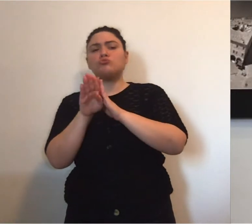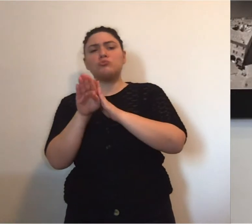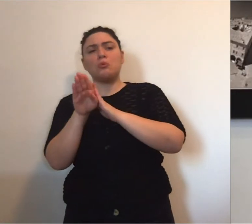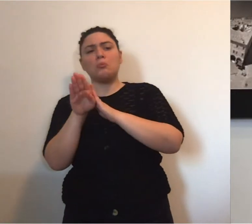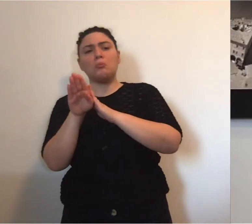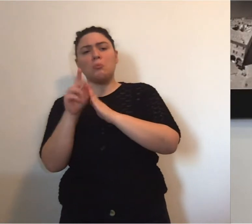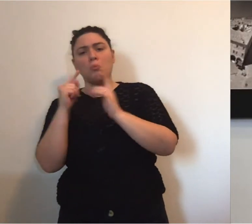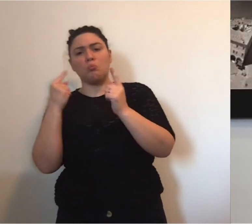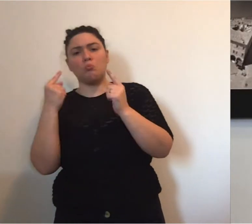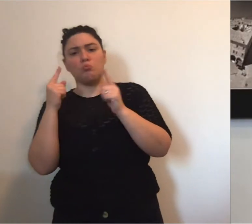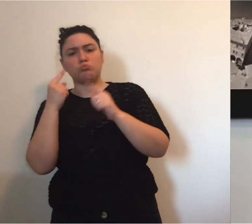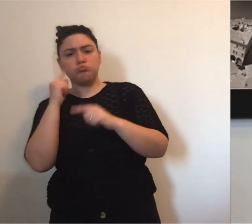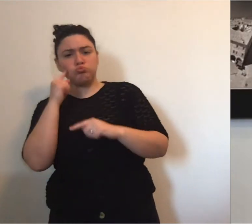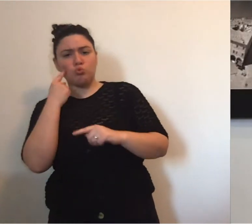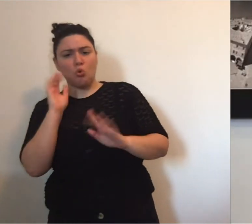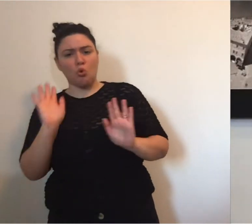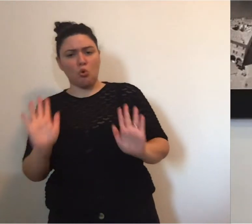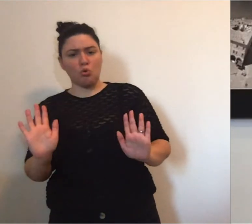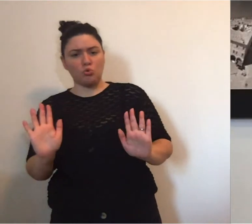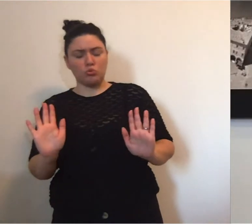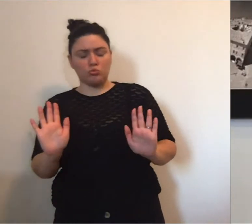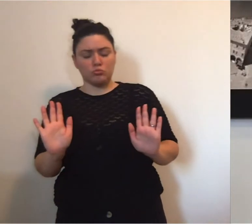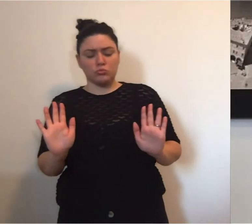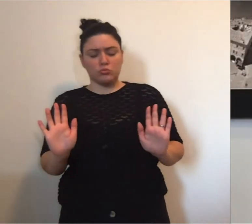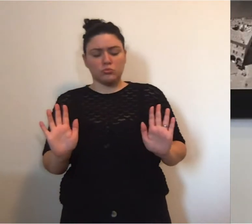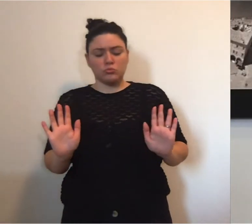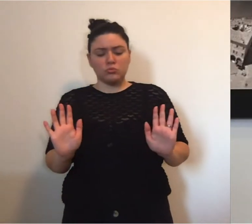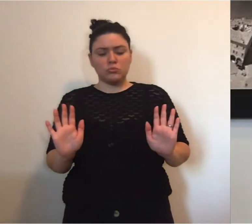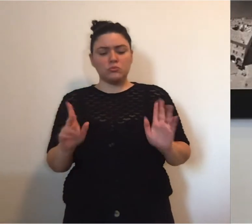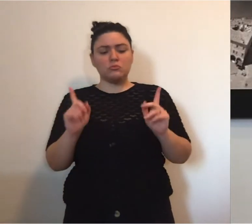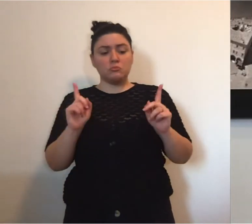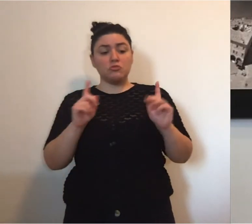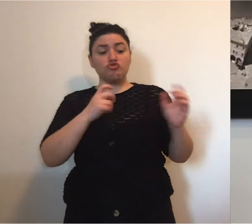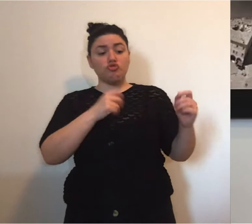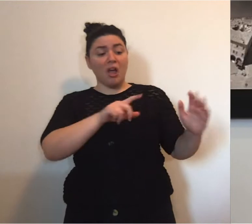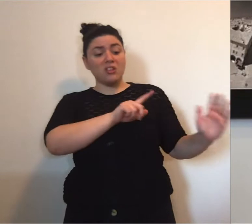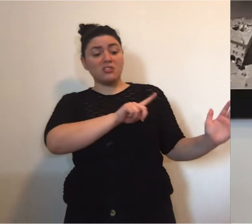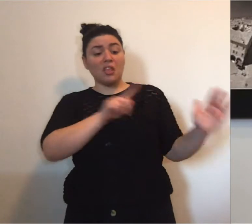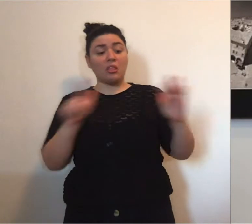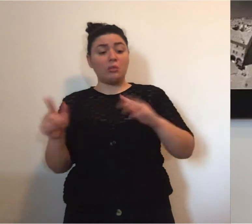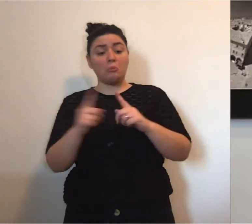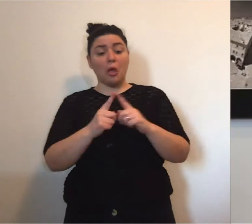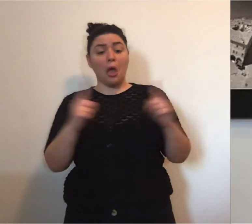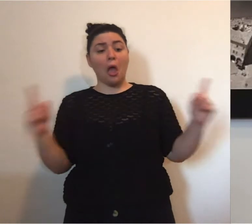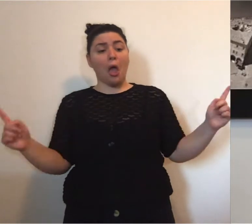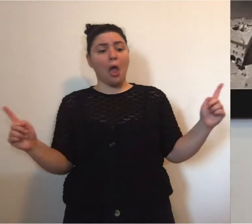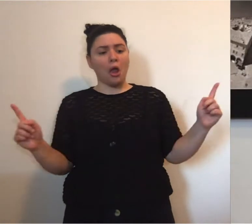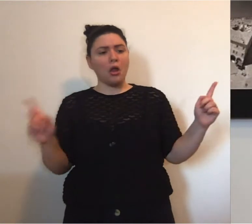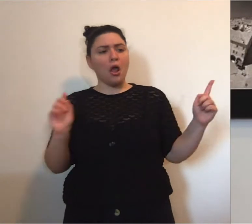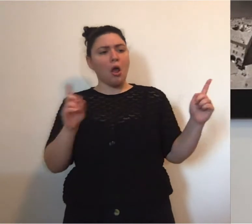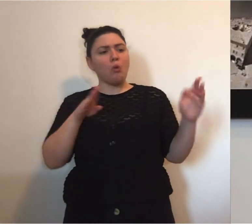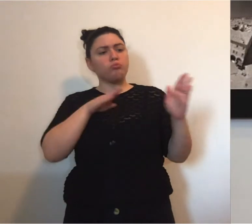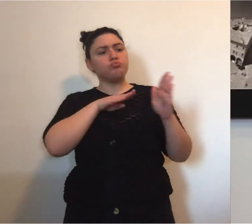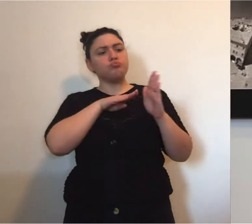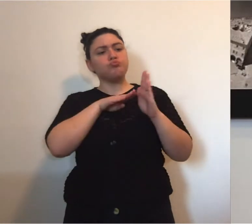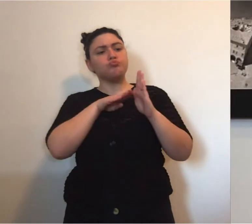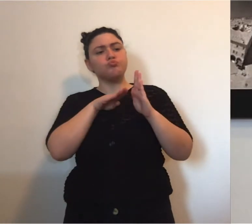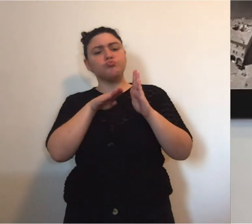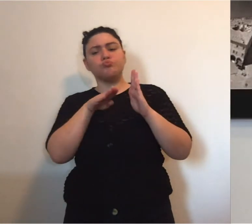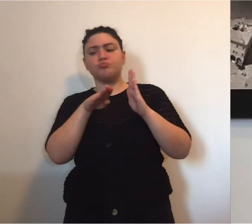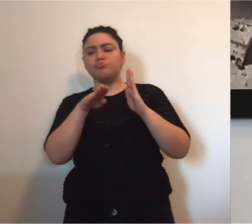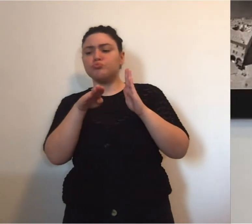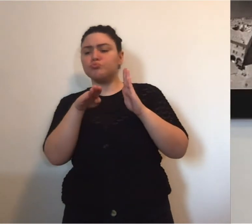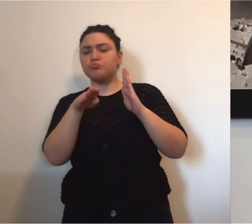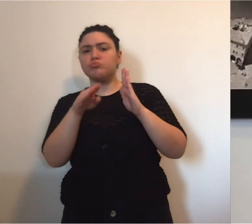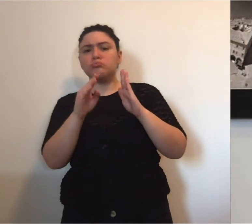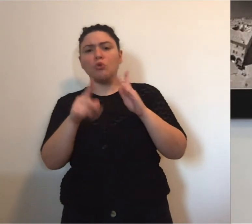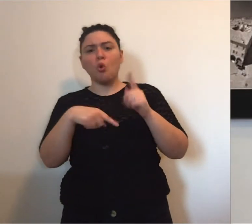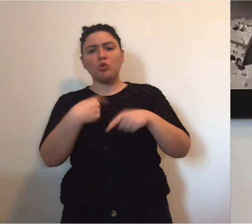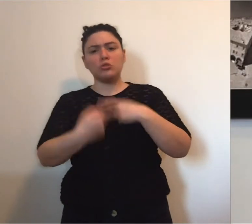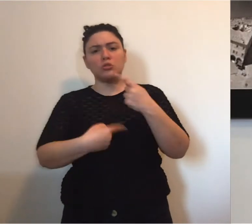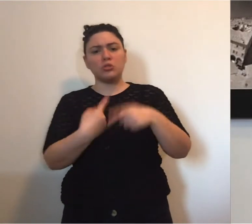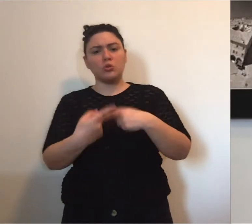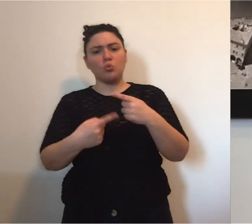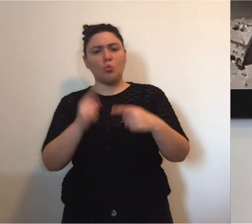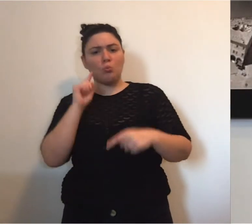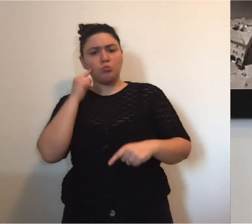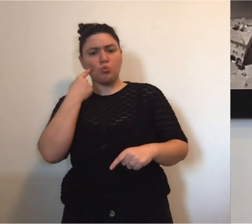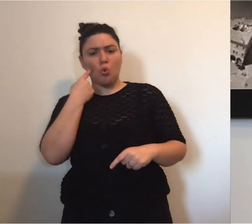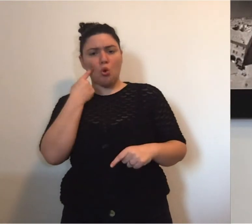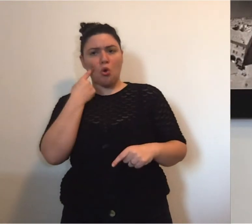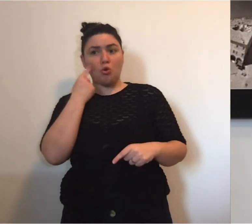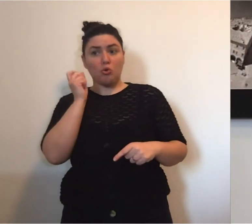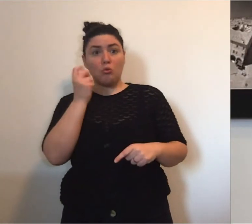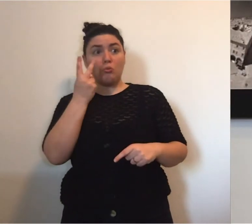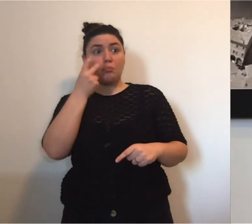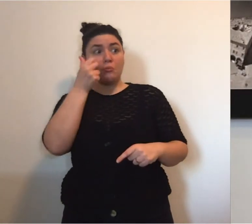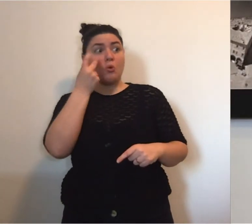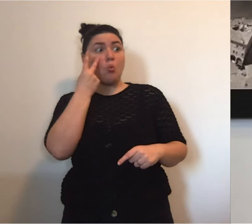buon andamento, entriamo in una settimana che ha avuto un trend sostanzialmente positivo, soprattutto se si considera